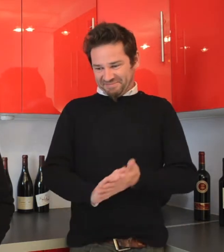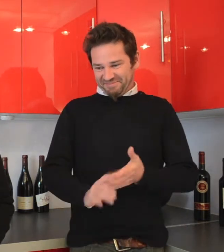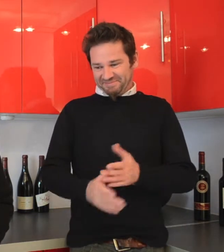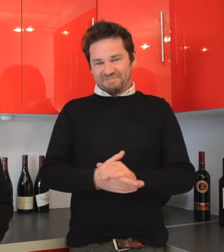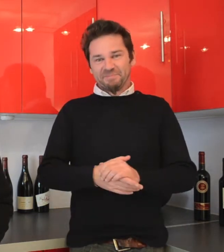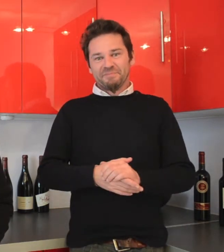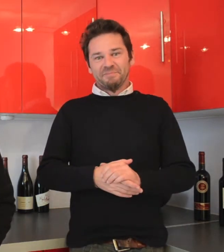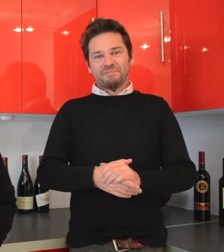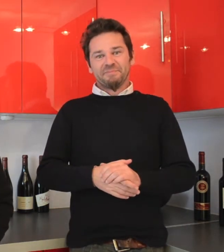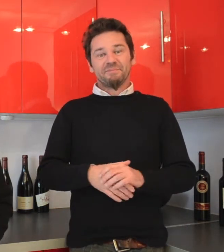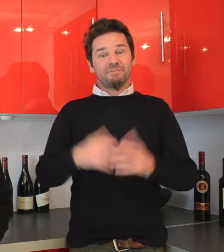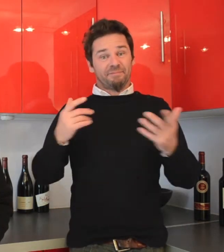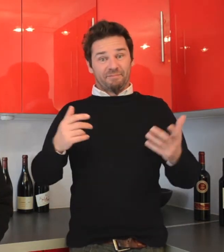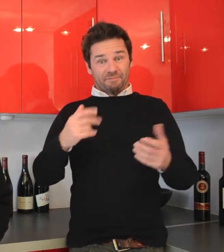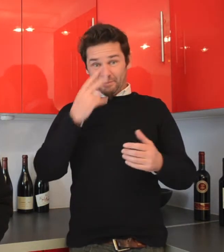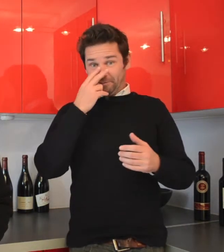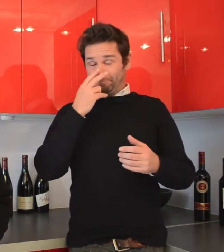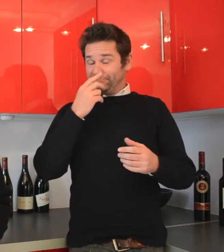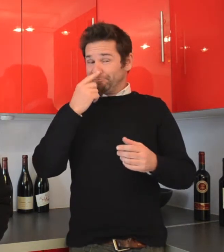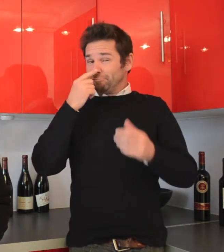Alors je vois exactement ce que vous êtes en train de penser.